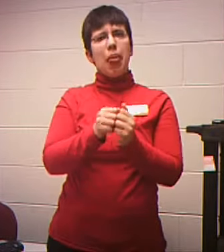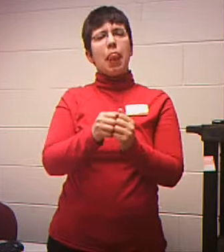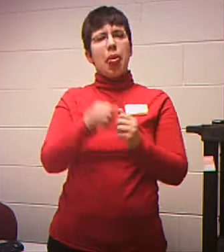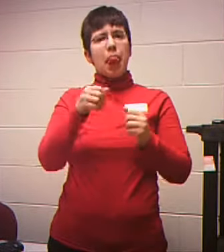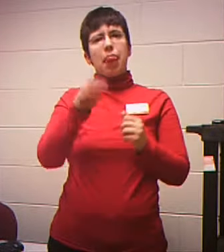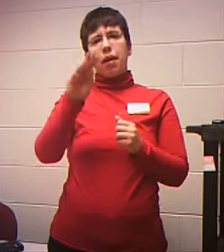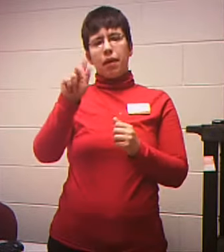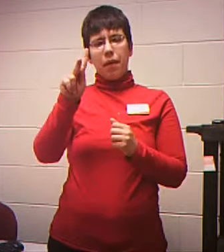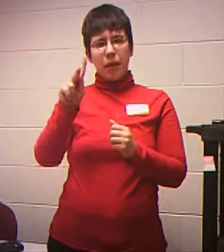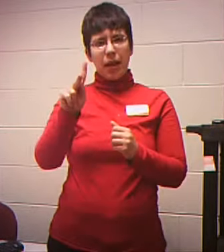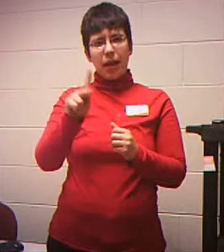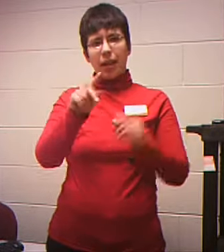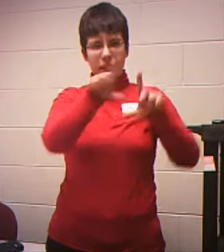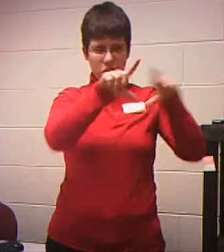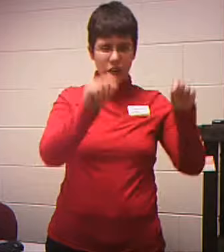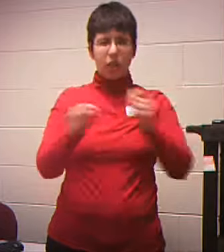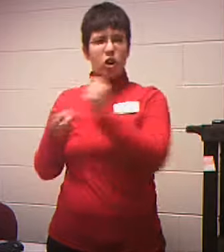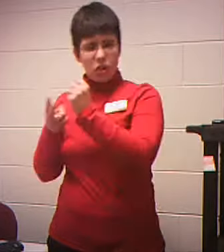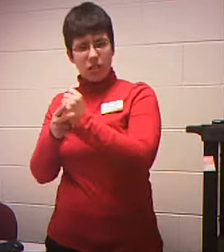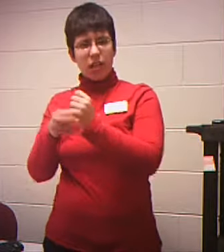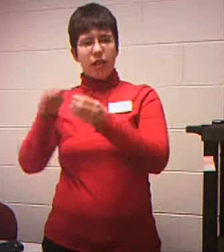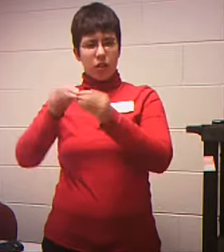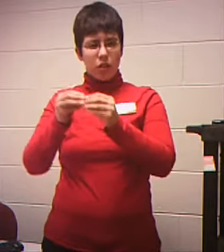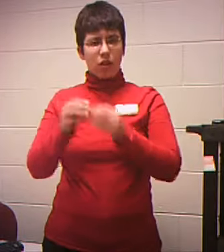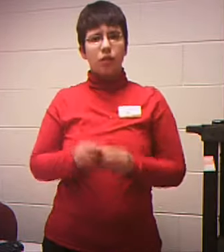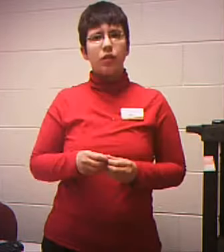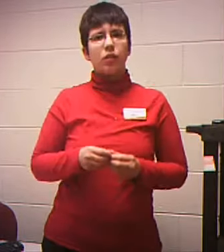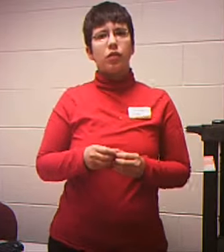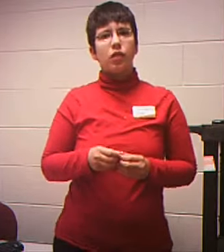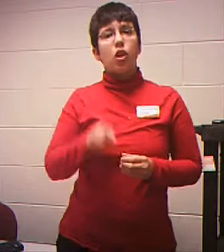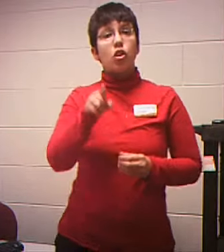can Write down The company name And how many You have And what their Current market Value is